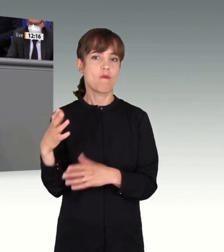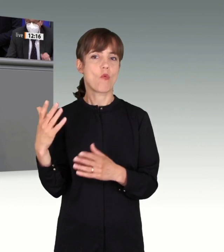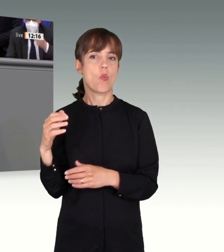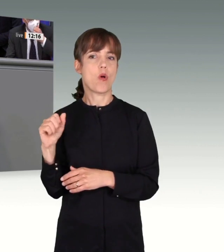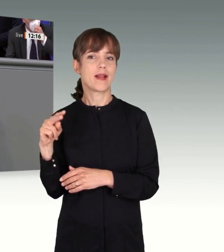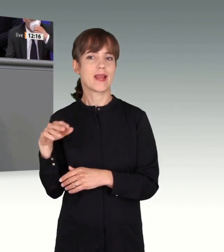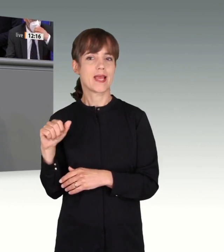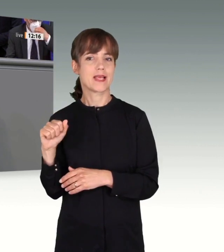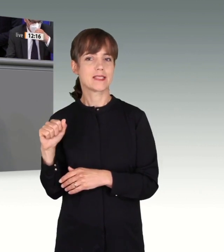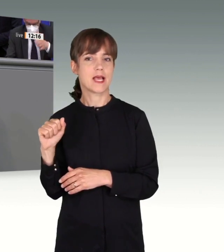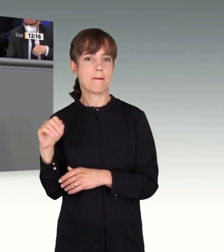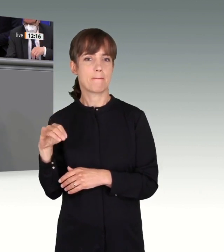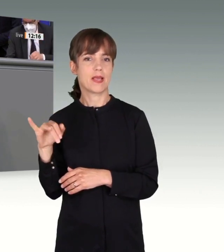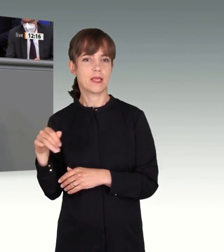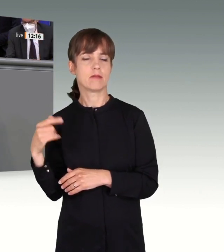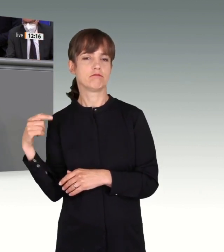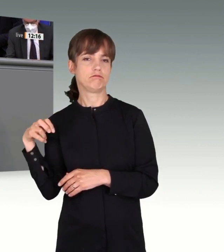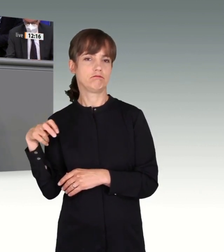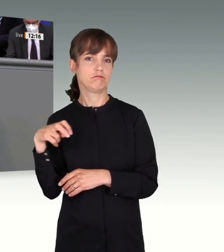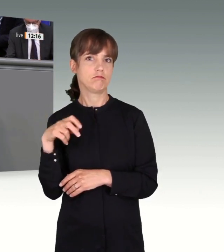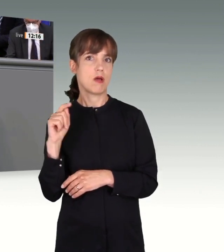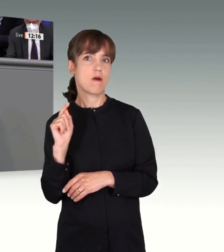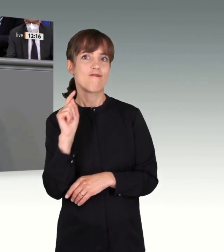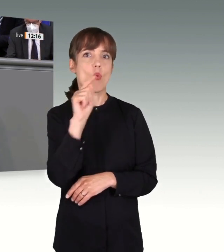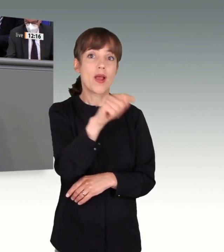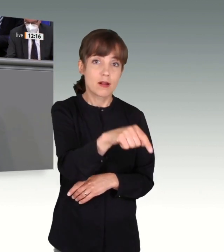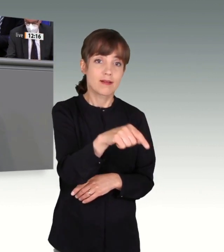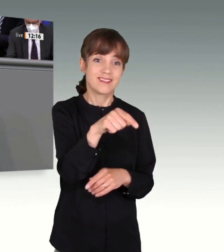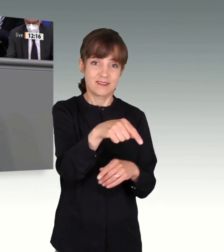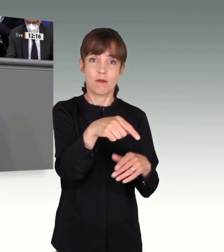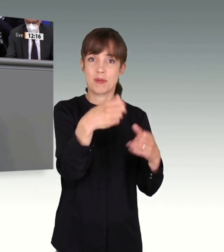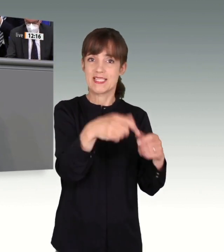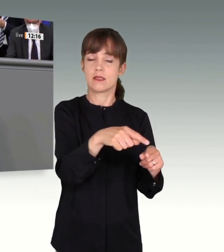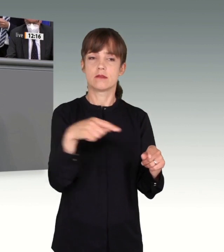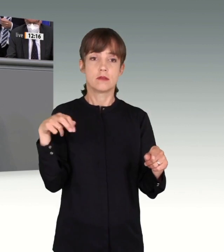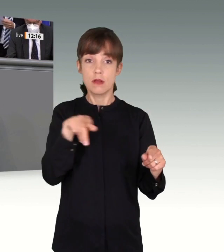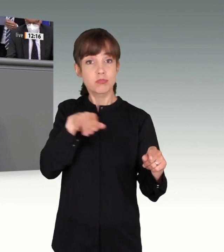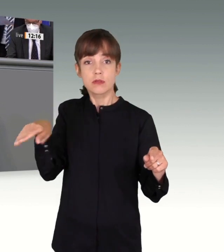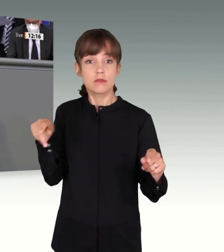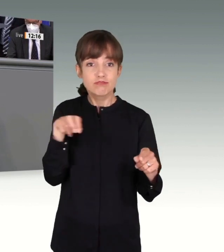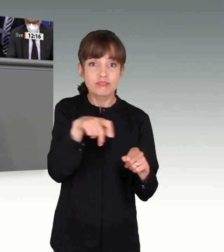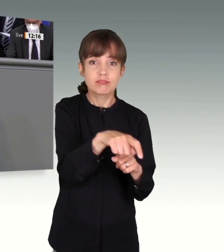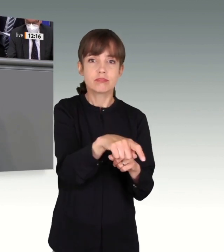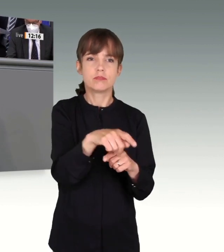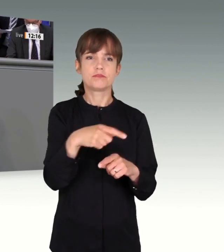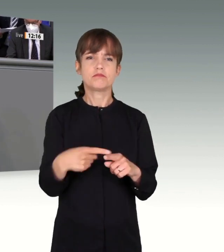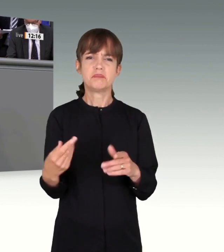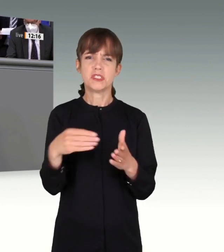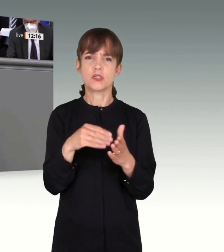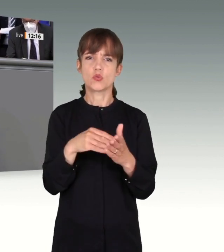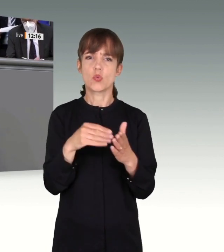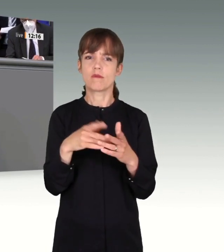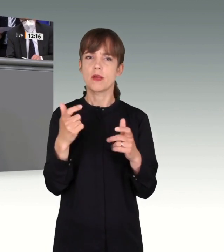Tatort weg bewegt. Außerdem ist die große Blackbox, die Flucht von Amri aus Berlin. Es gibt hier Verdachtsmomente, dass